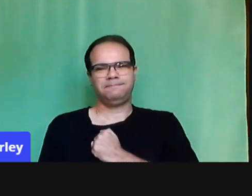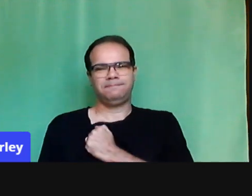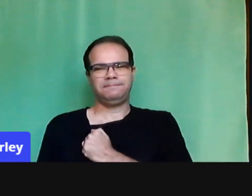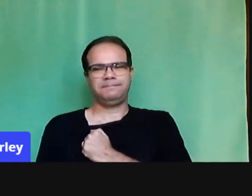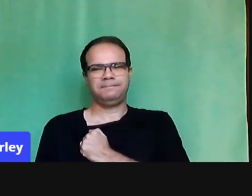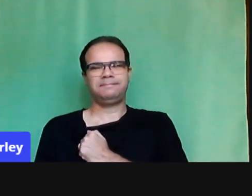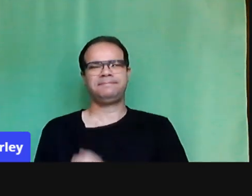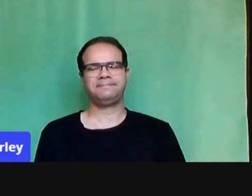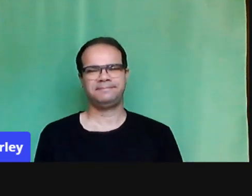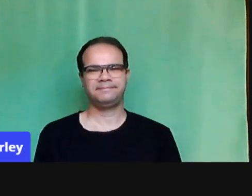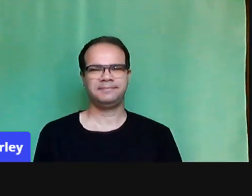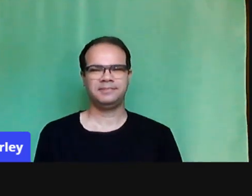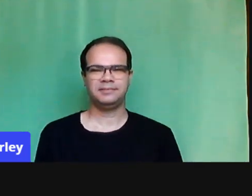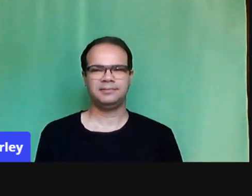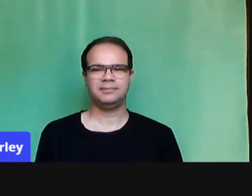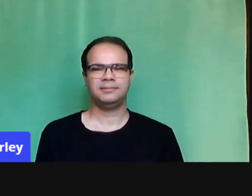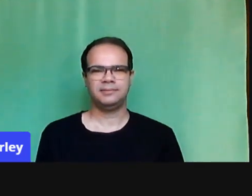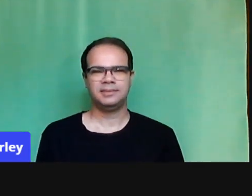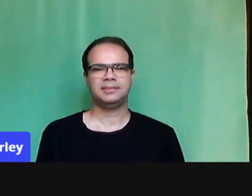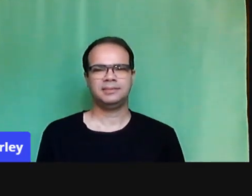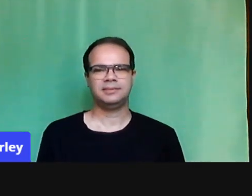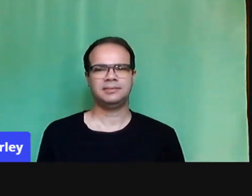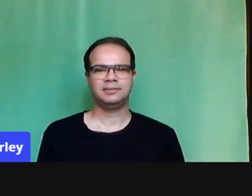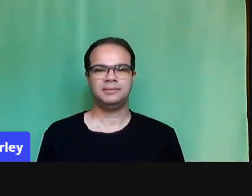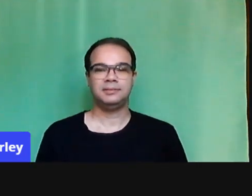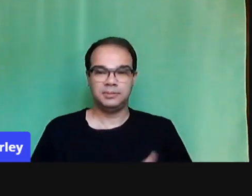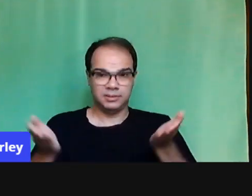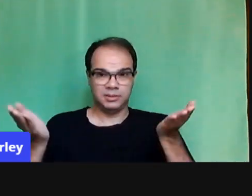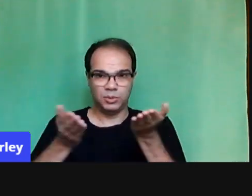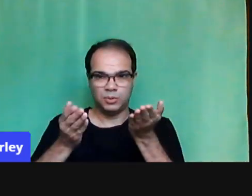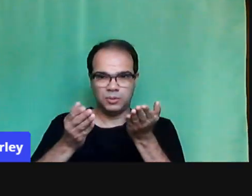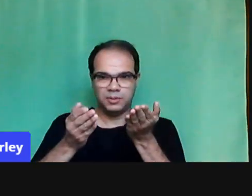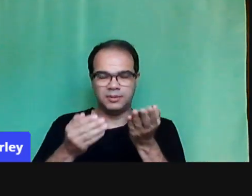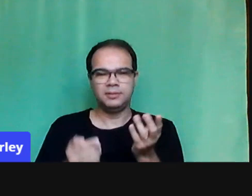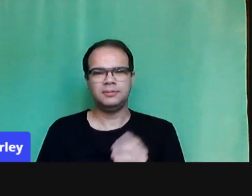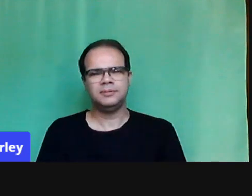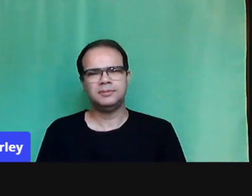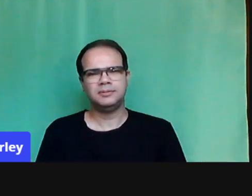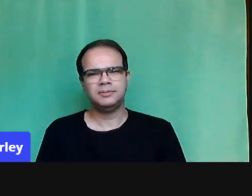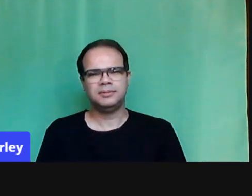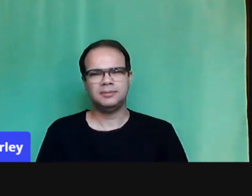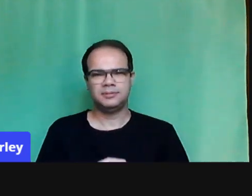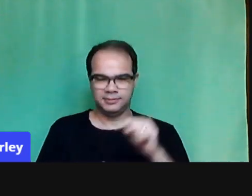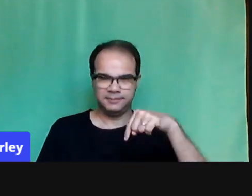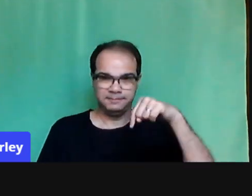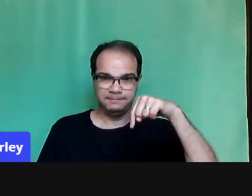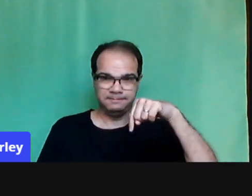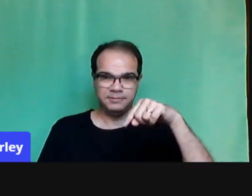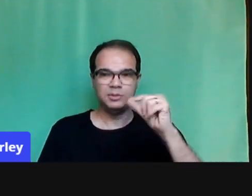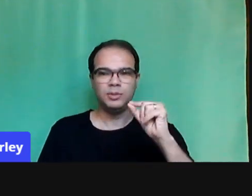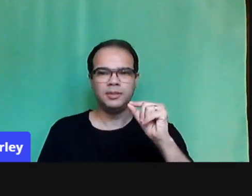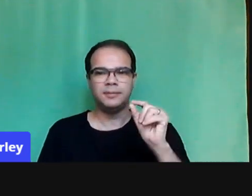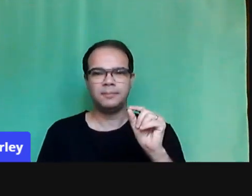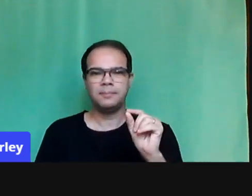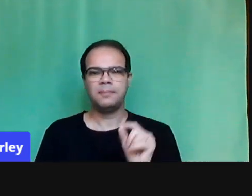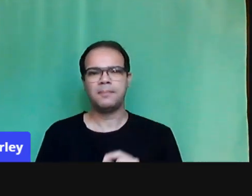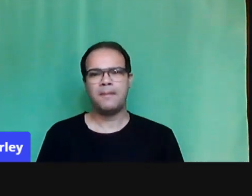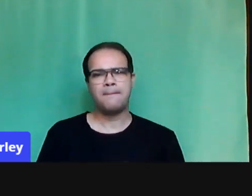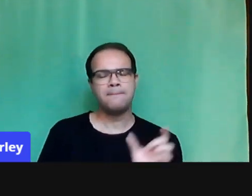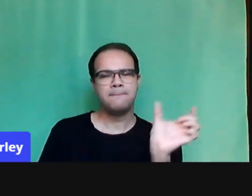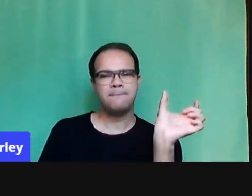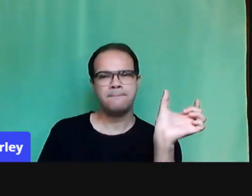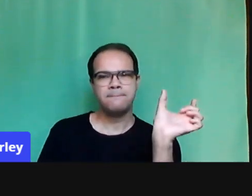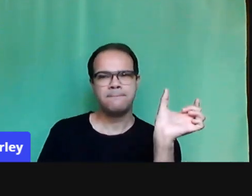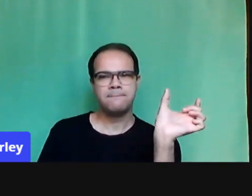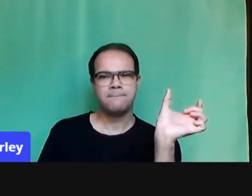Nós temos, nesse momento, né? Quando a gente está discutindo uma prática dialógica, a palavra, ela funciona